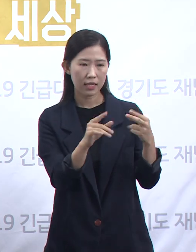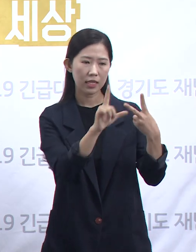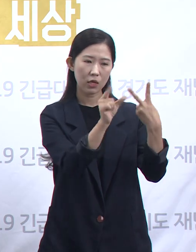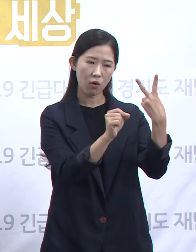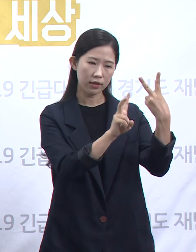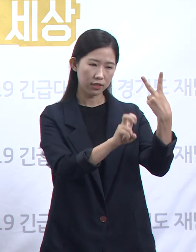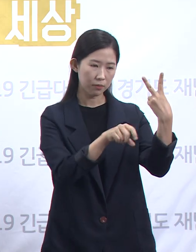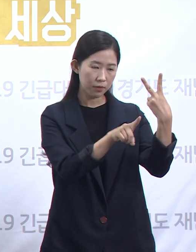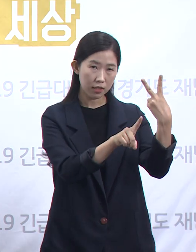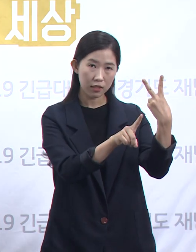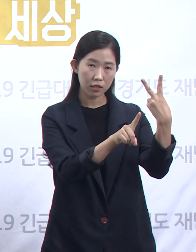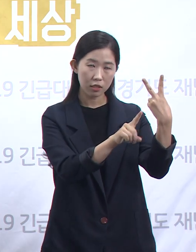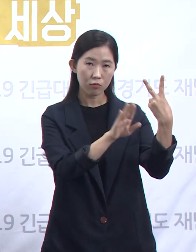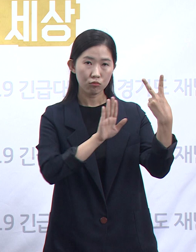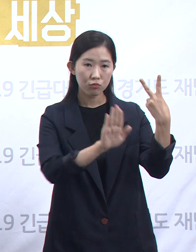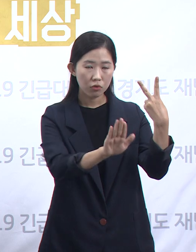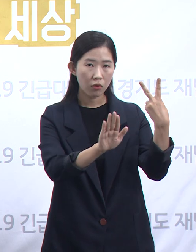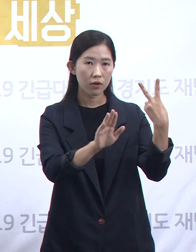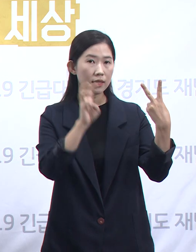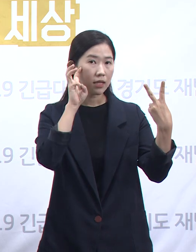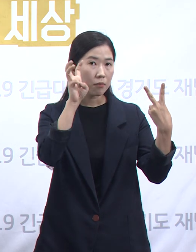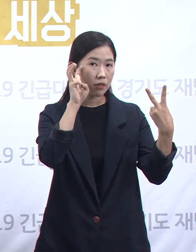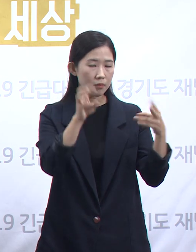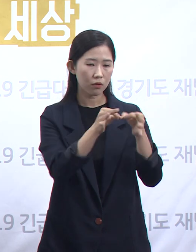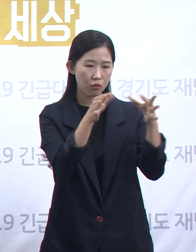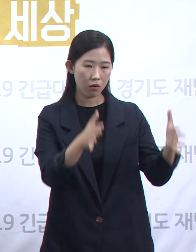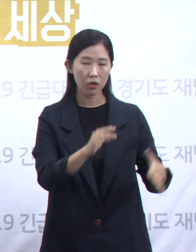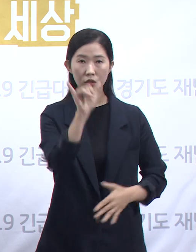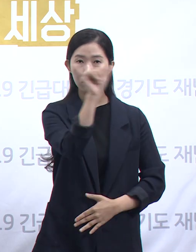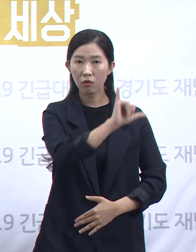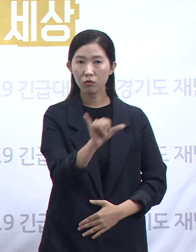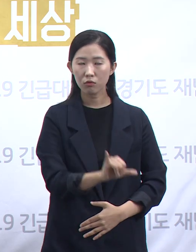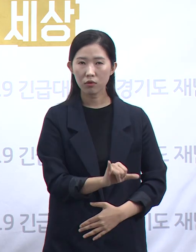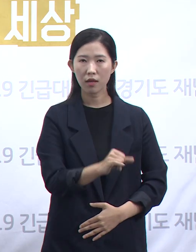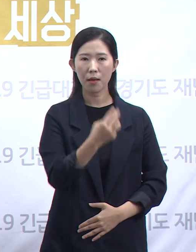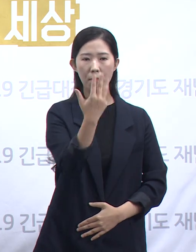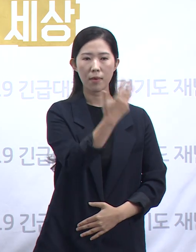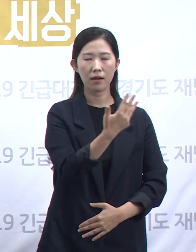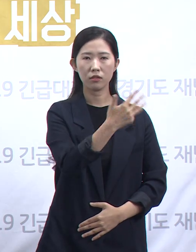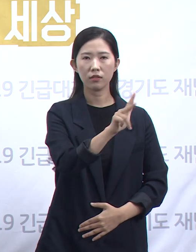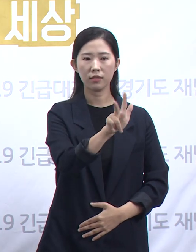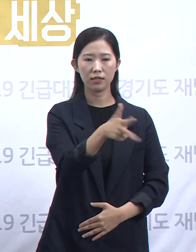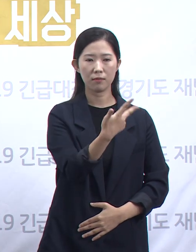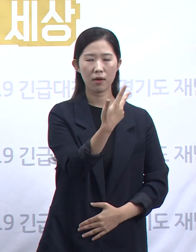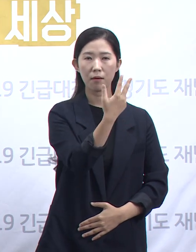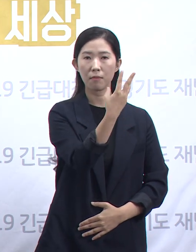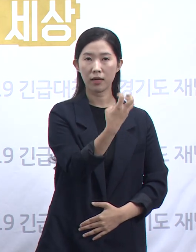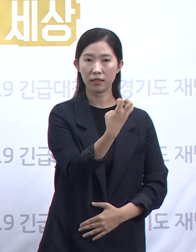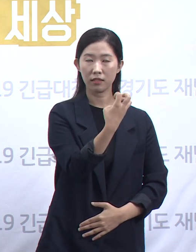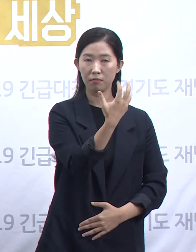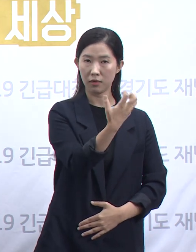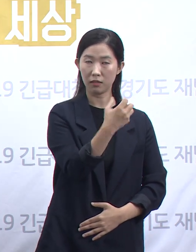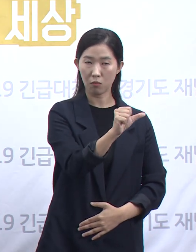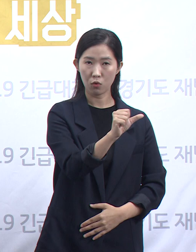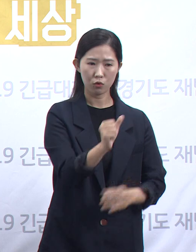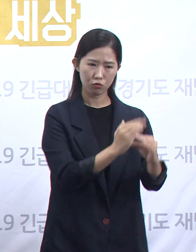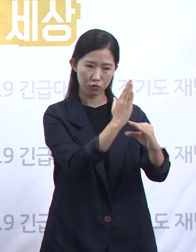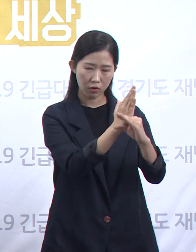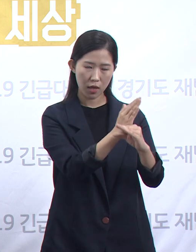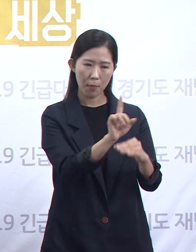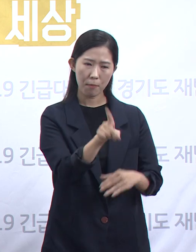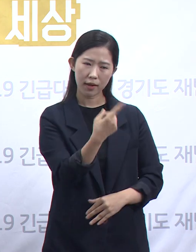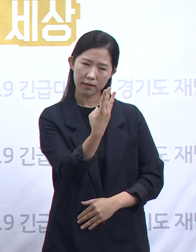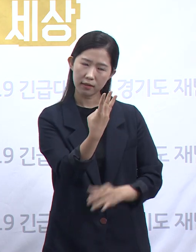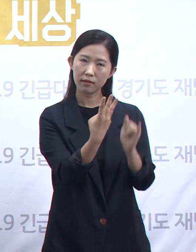21일부터 30일간 전국에서 총 8,789명이 확진되었고 그 중 103명이 안타깝게